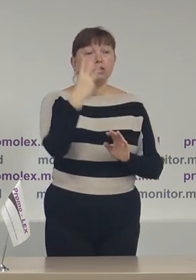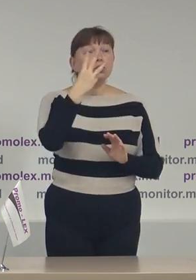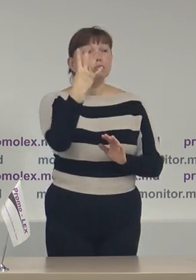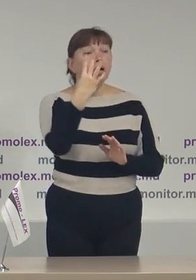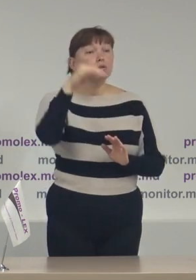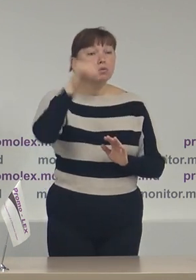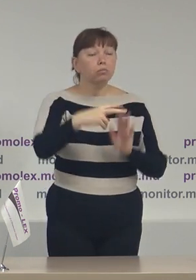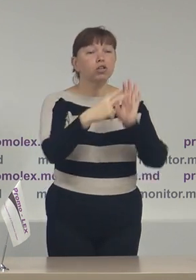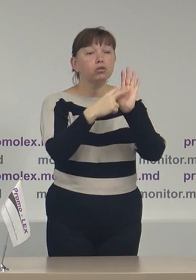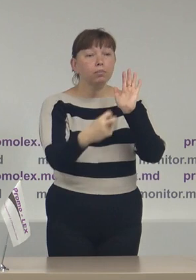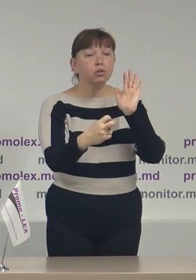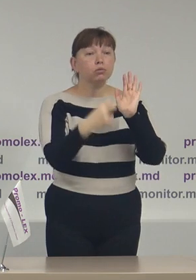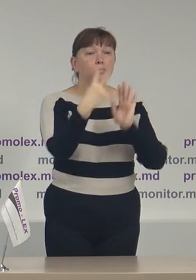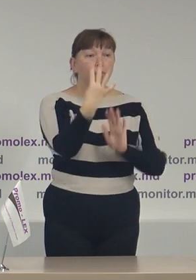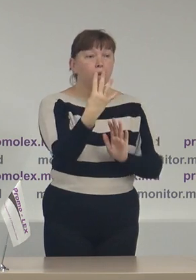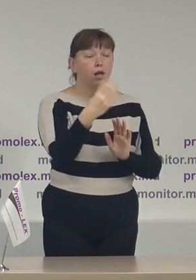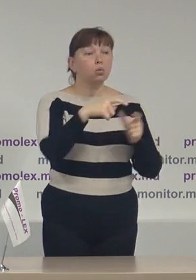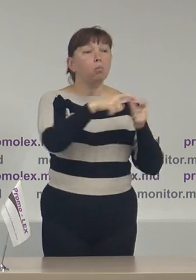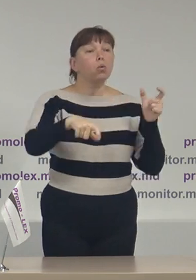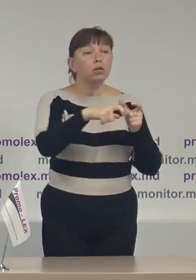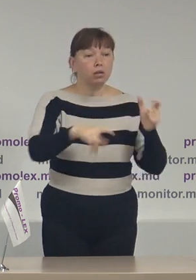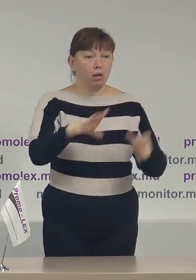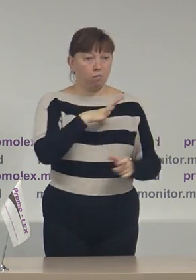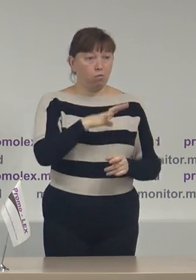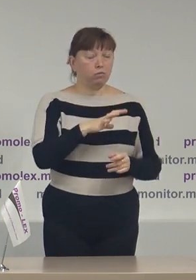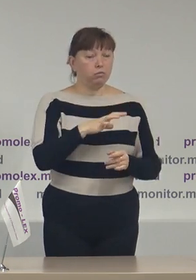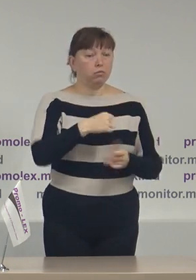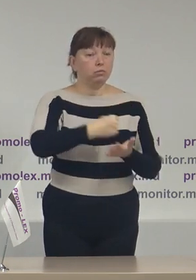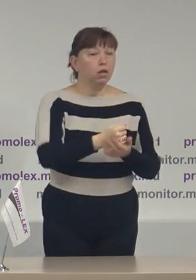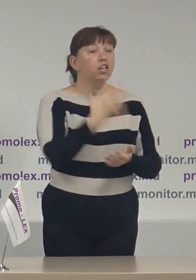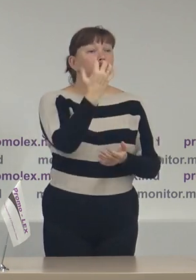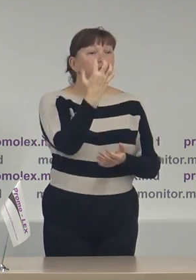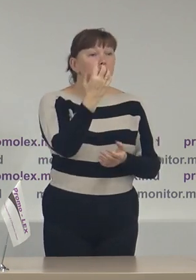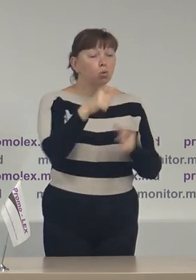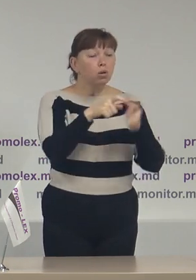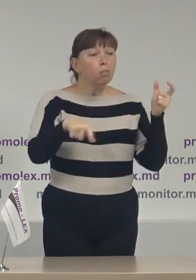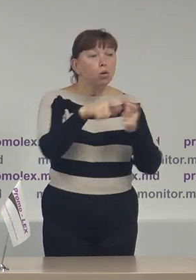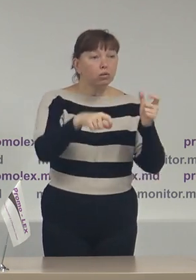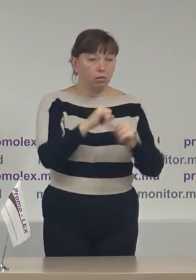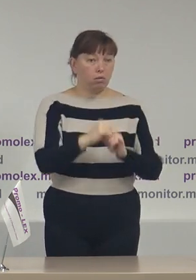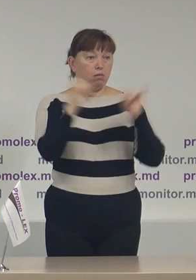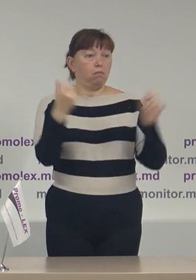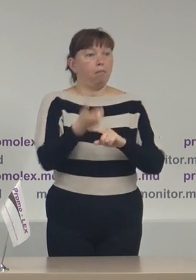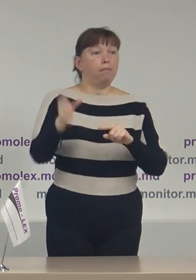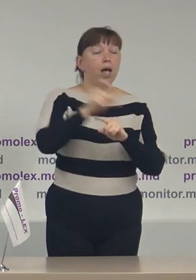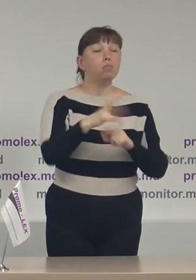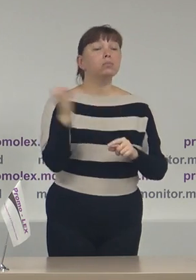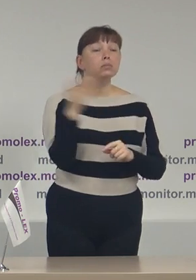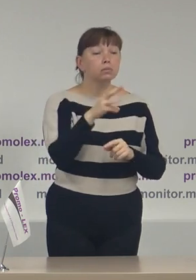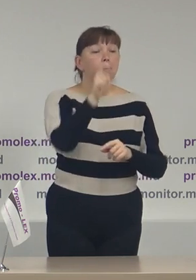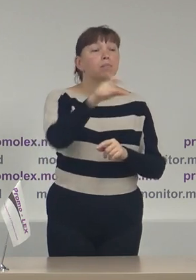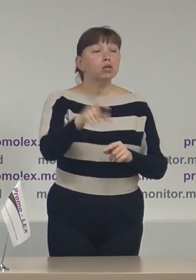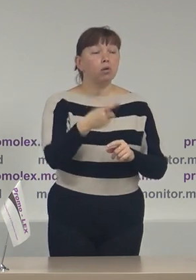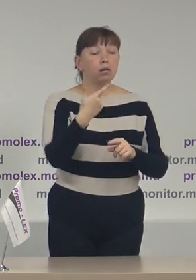.704 buletini de vot adică cu 500 buletini de vot mai multe decât persoane